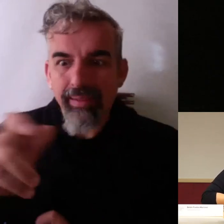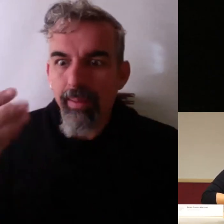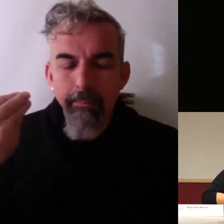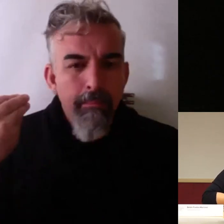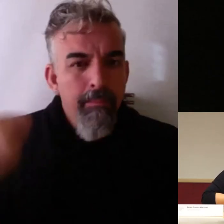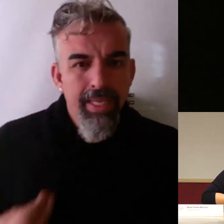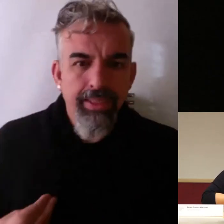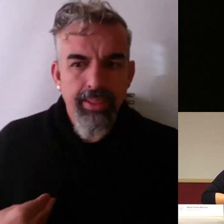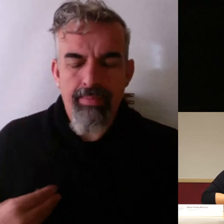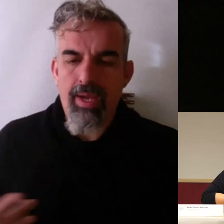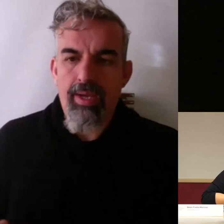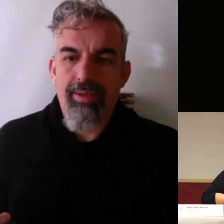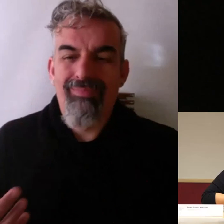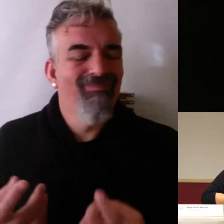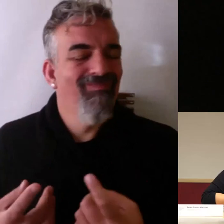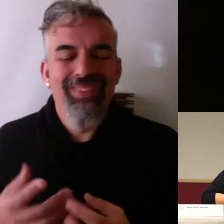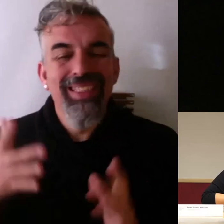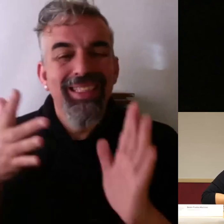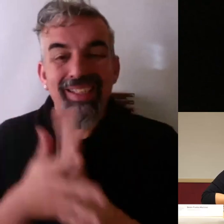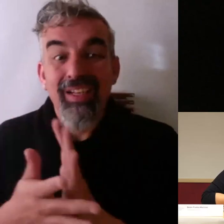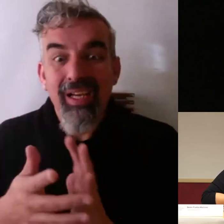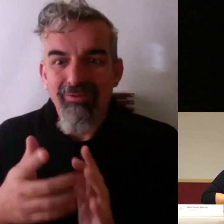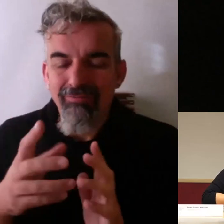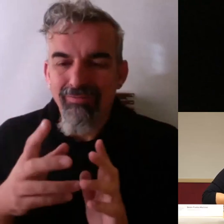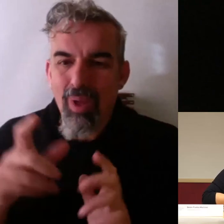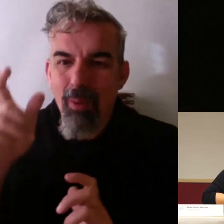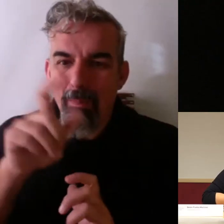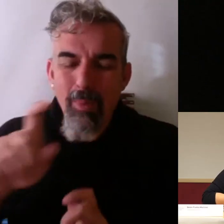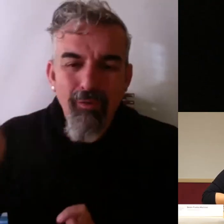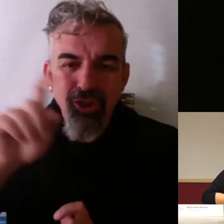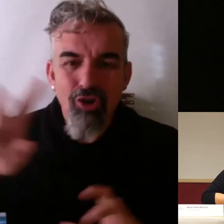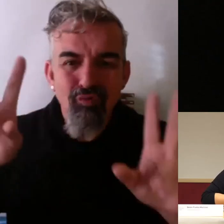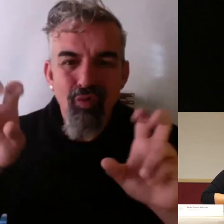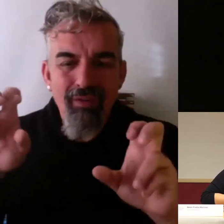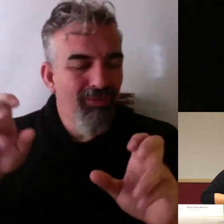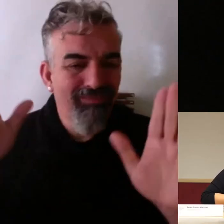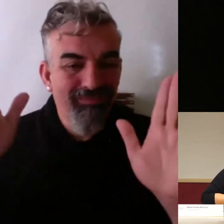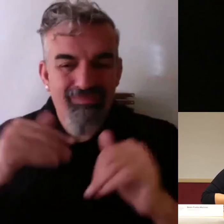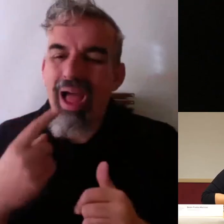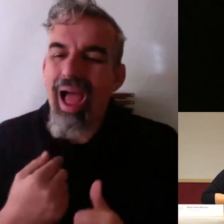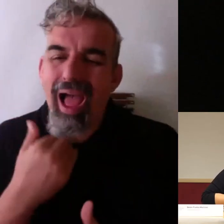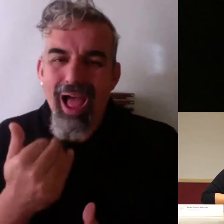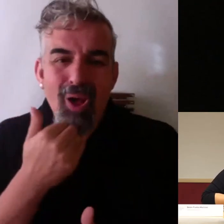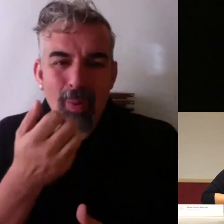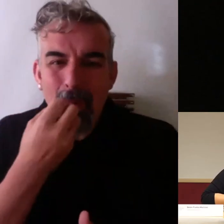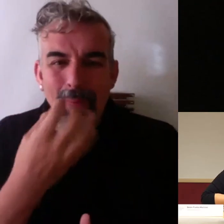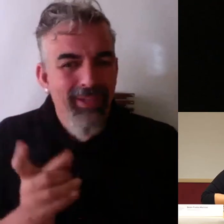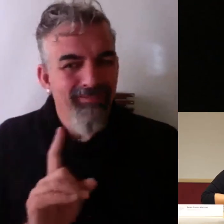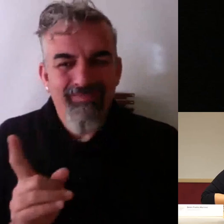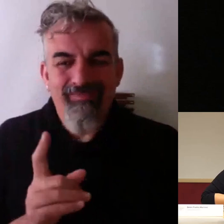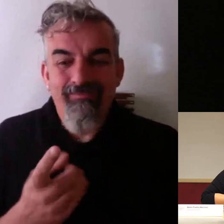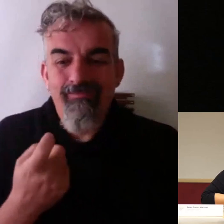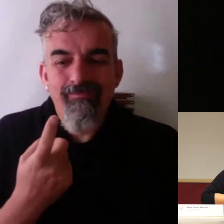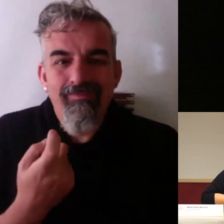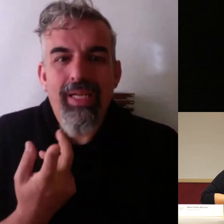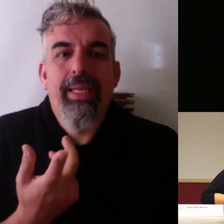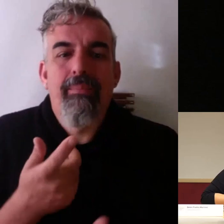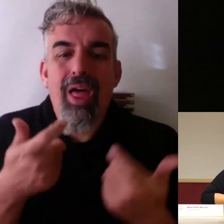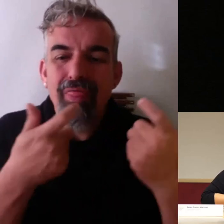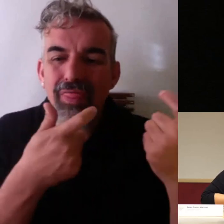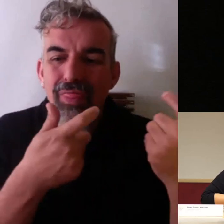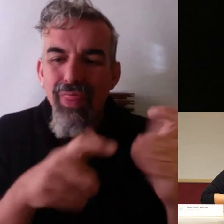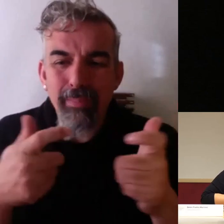algo que no estamos haciendo bien que no estamos comunicando bien yo creo que debería ser a lo mejor desde los departamentos